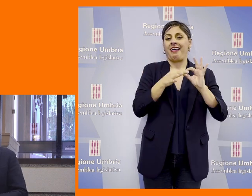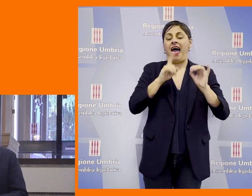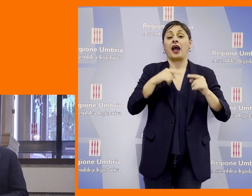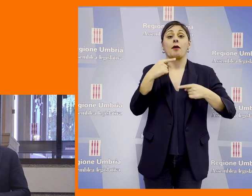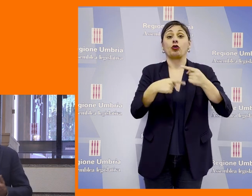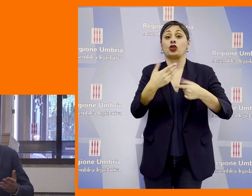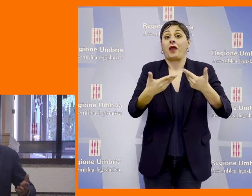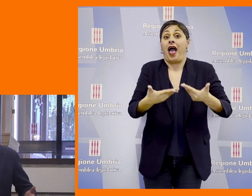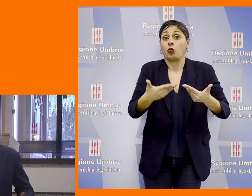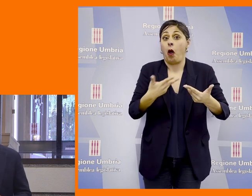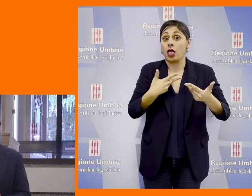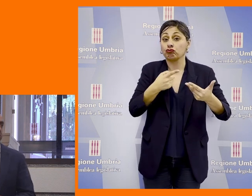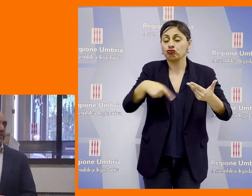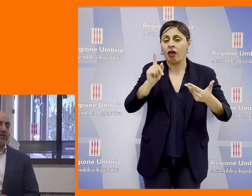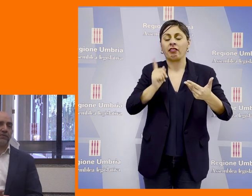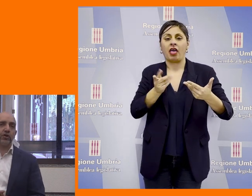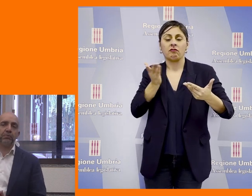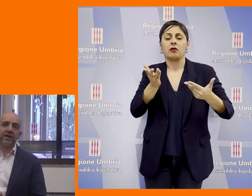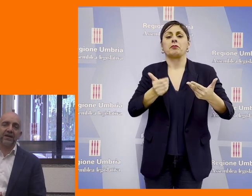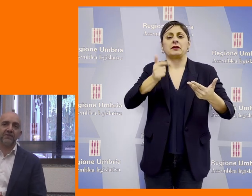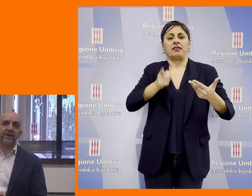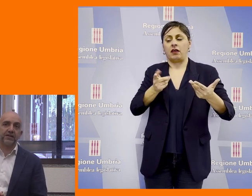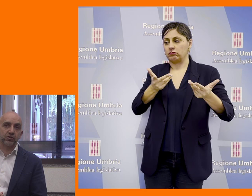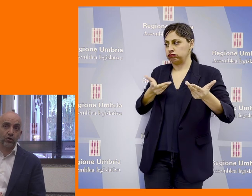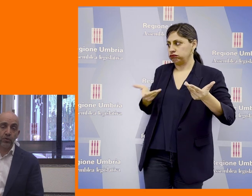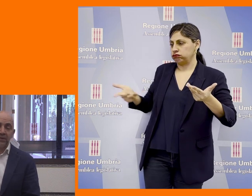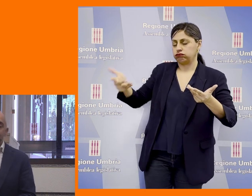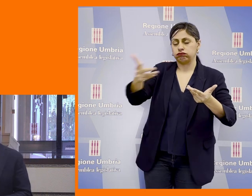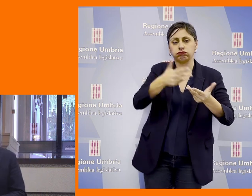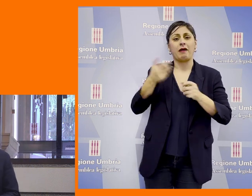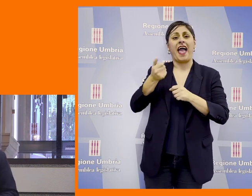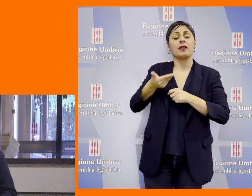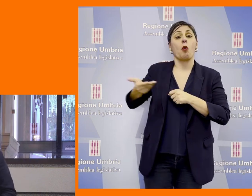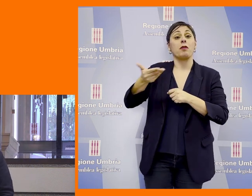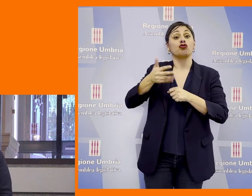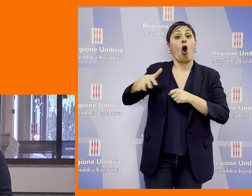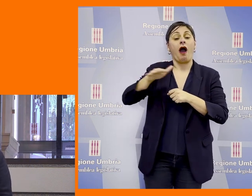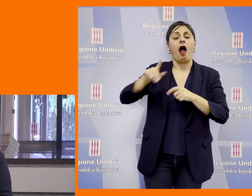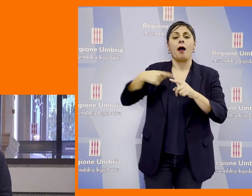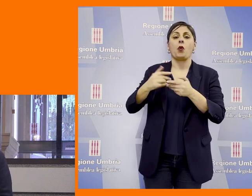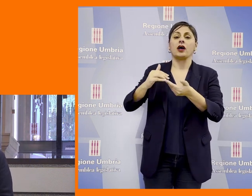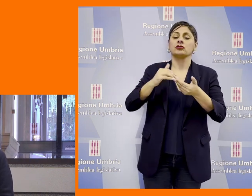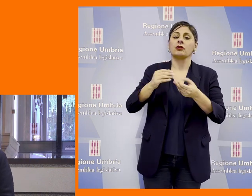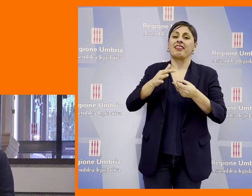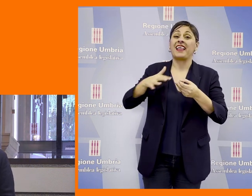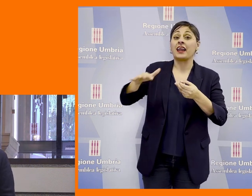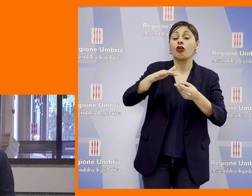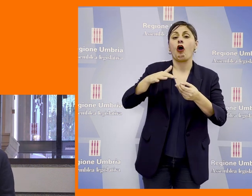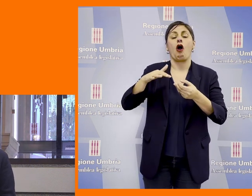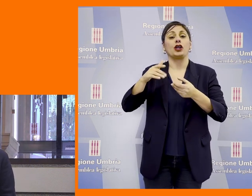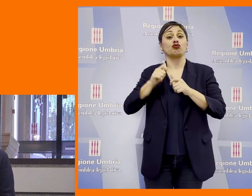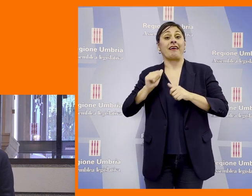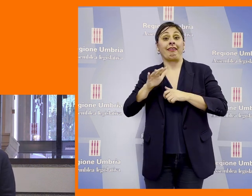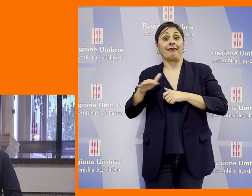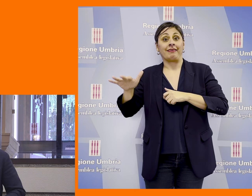compatibilmente con le procedure in corso dopo aver raccolto istanze degli enti pubblici locali e delle associazioni dei cittadini e dei territori